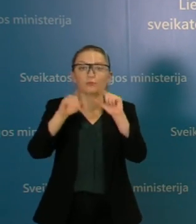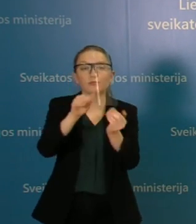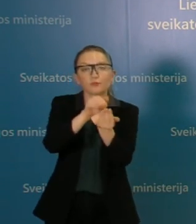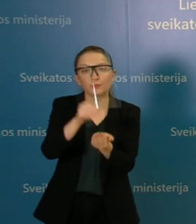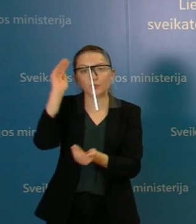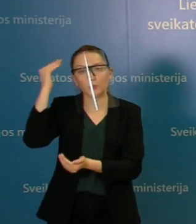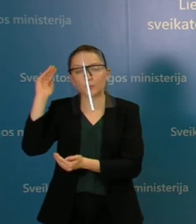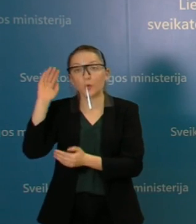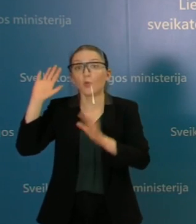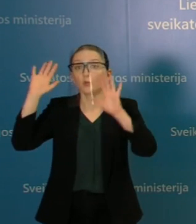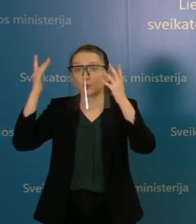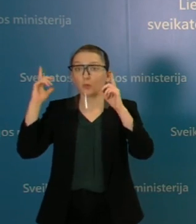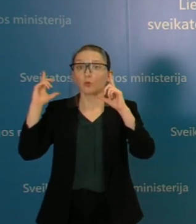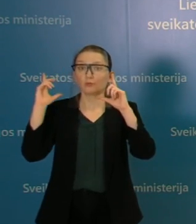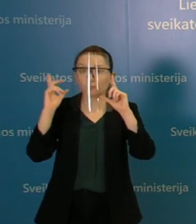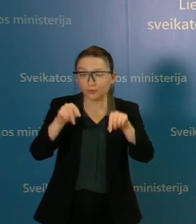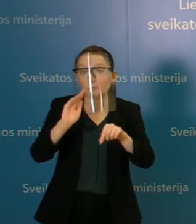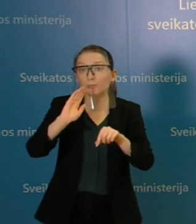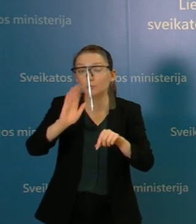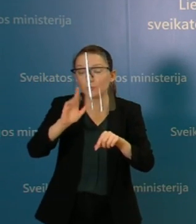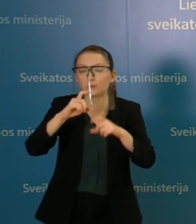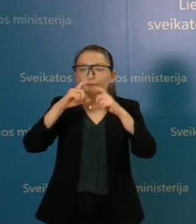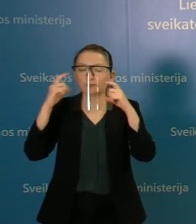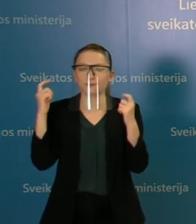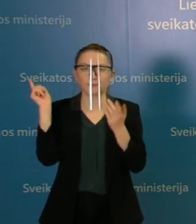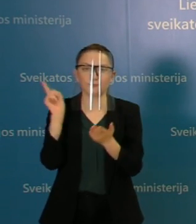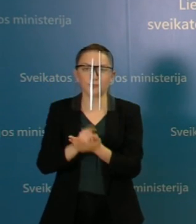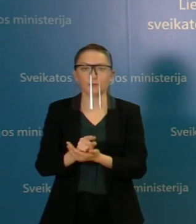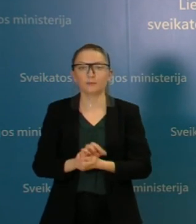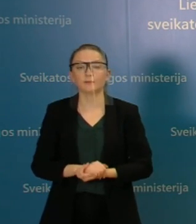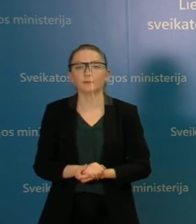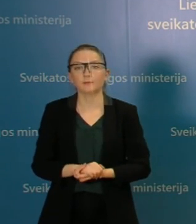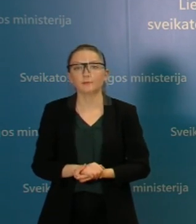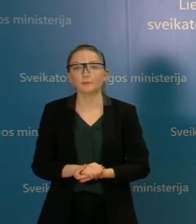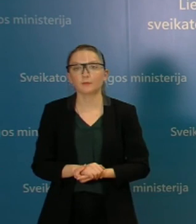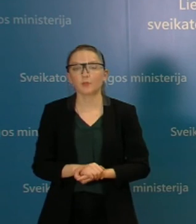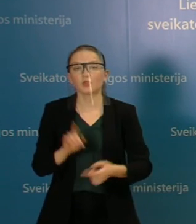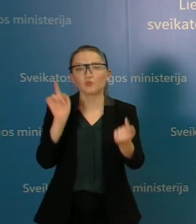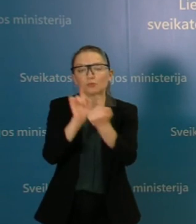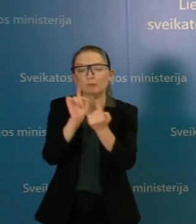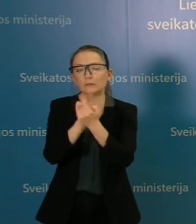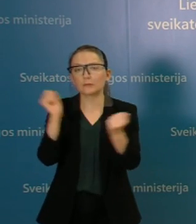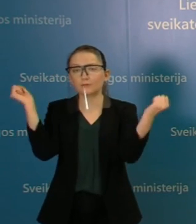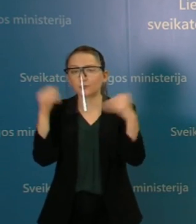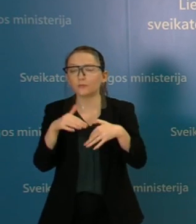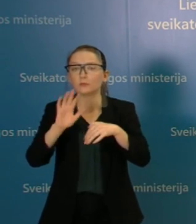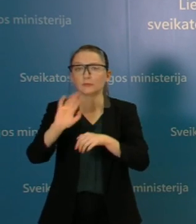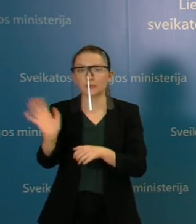kurie, kaip ir sakiau, nuvyksit, dėvėkit nosios burnos apsaugos priemonę, venkit žmonių susibūrimų,